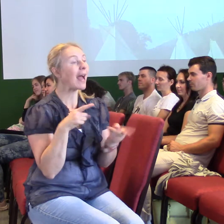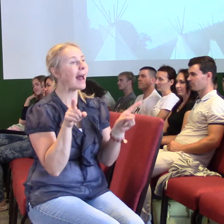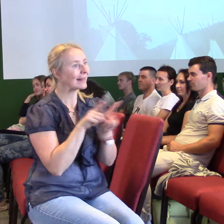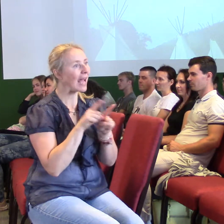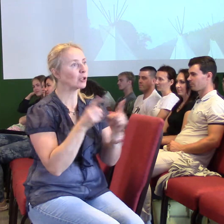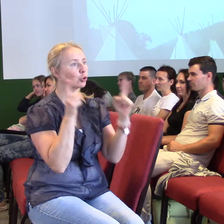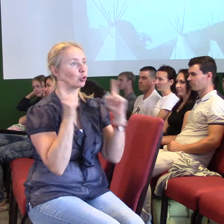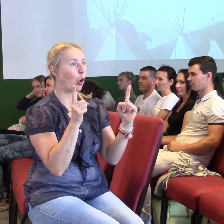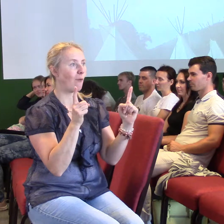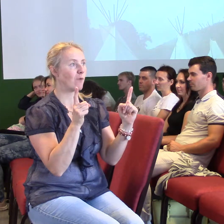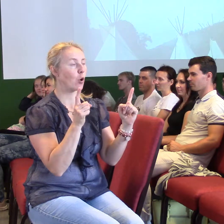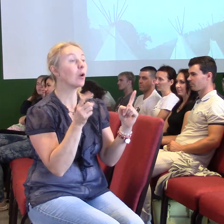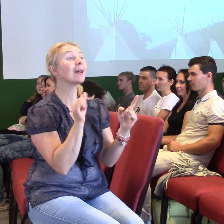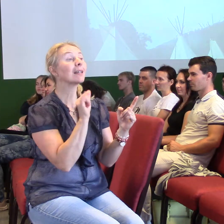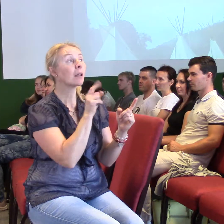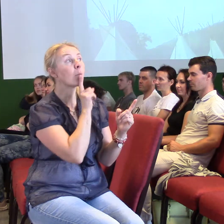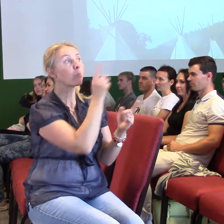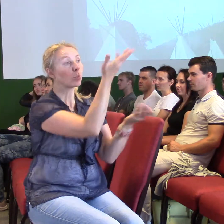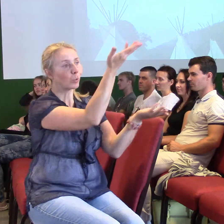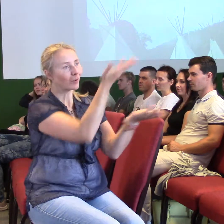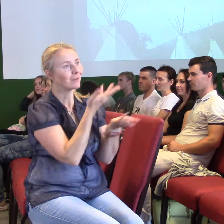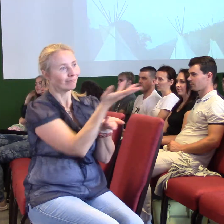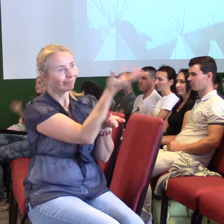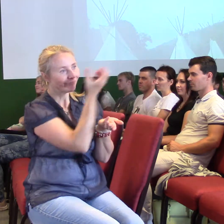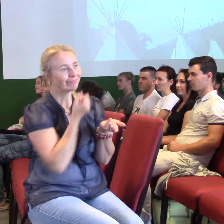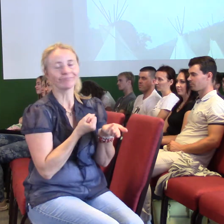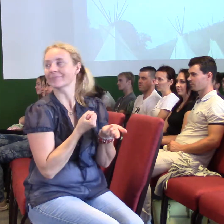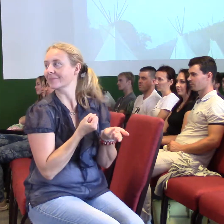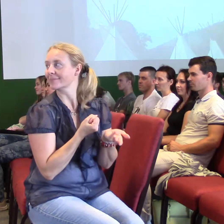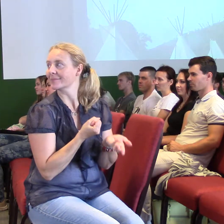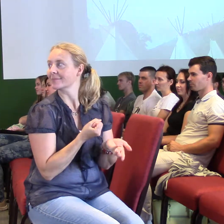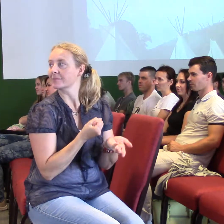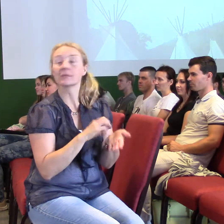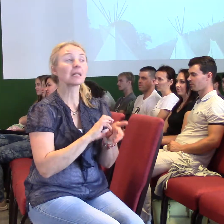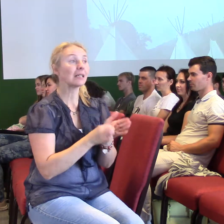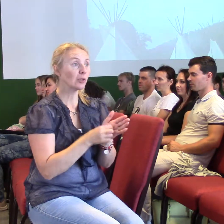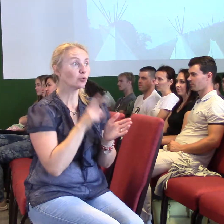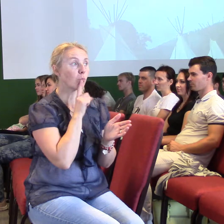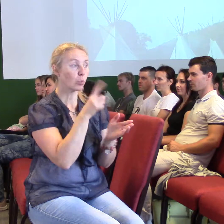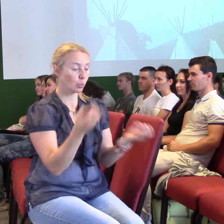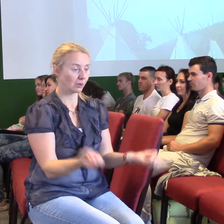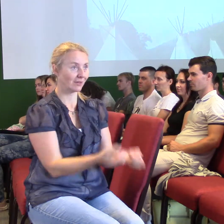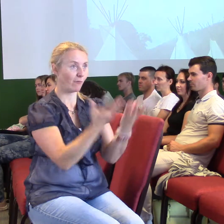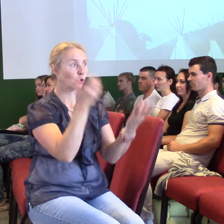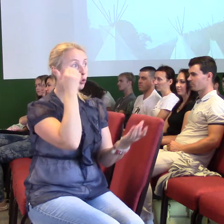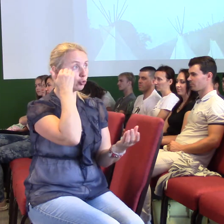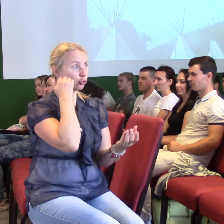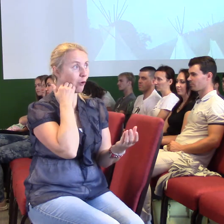vychází z Božích úst. Tak jako my jsme byli stvoření, nebo stvoření s tělem,